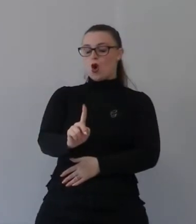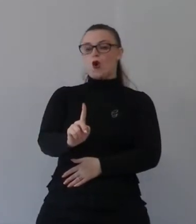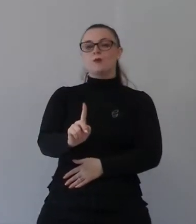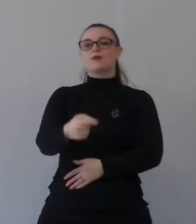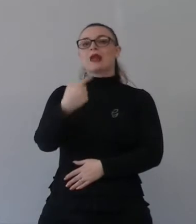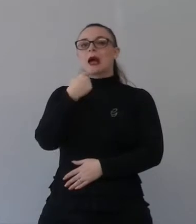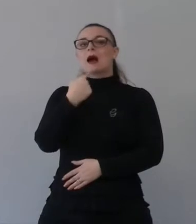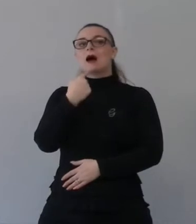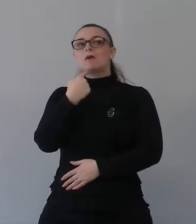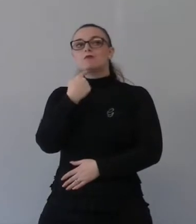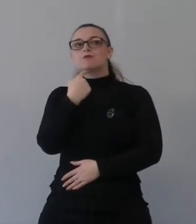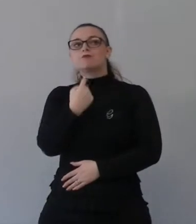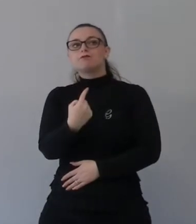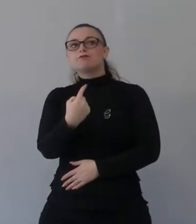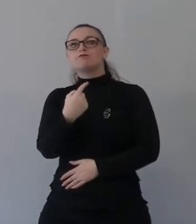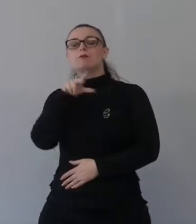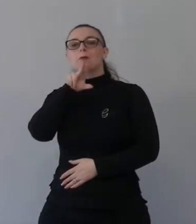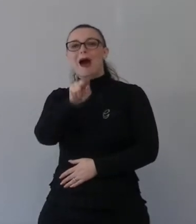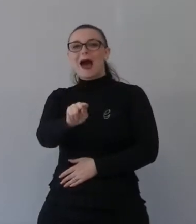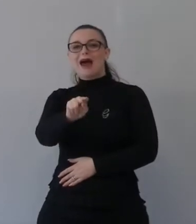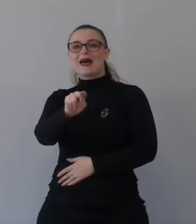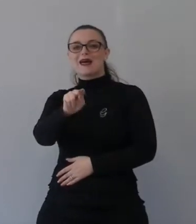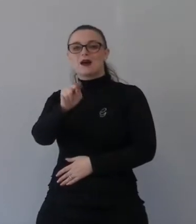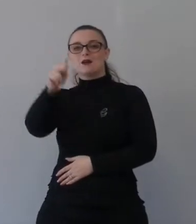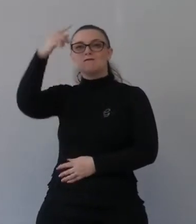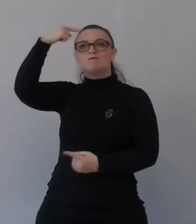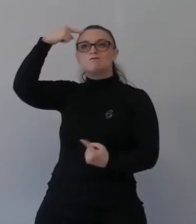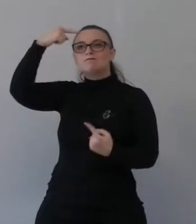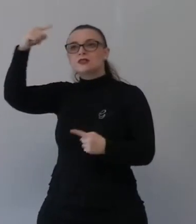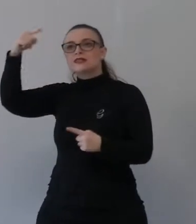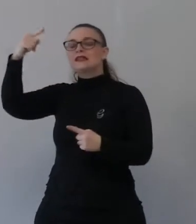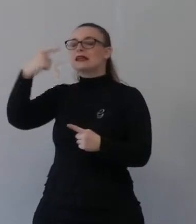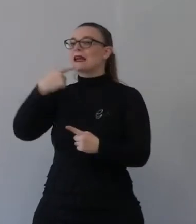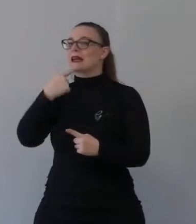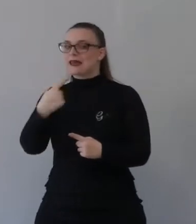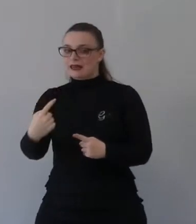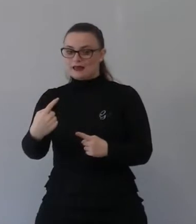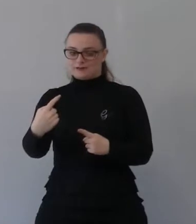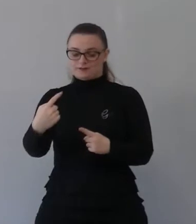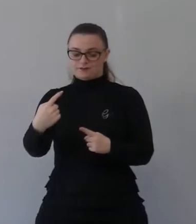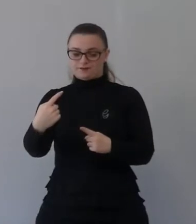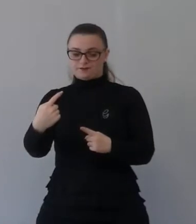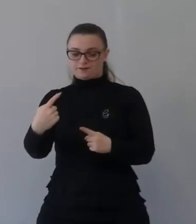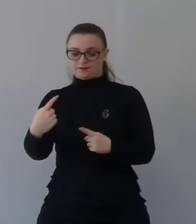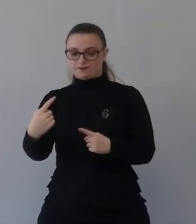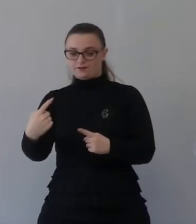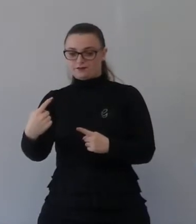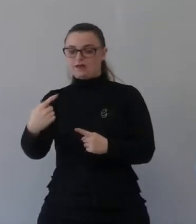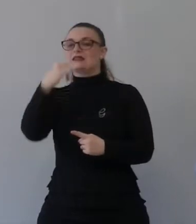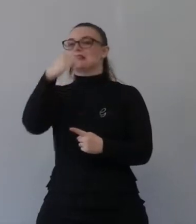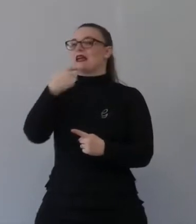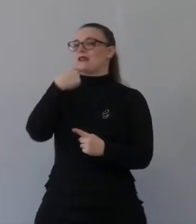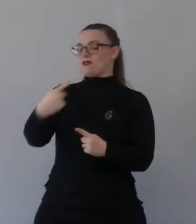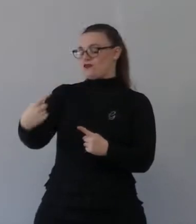realtà, come scritta la frase nell'originale, quel mi ha unto, mi ha scelto, è alla fine